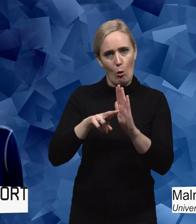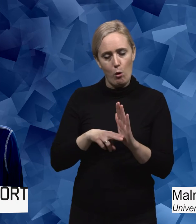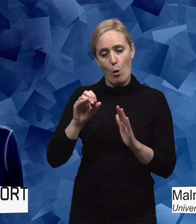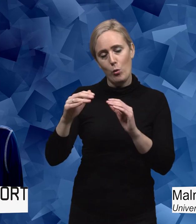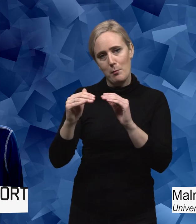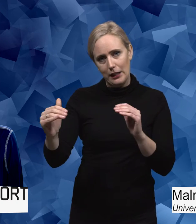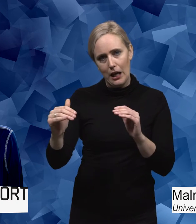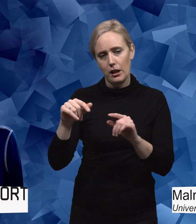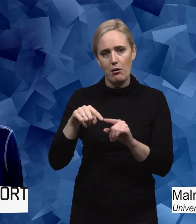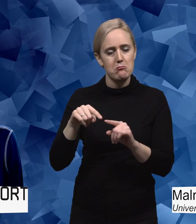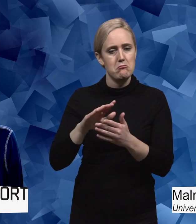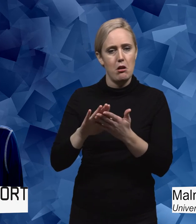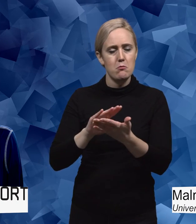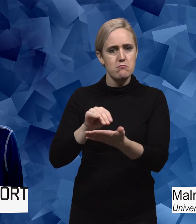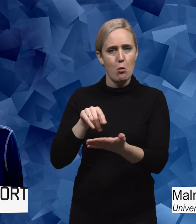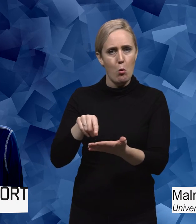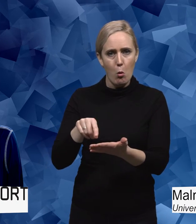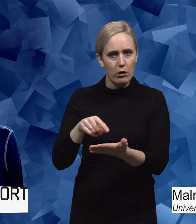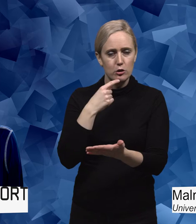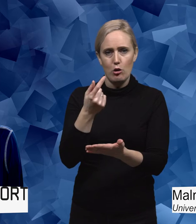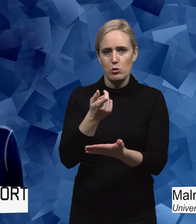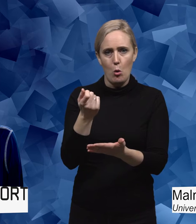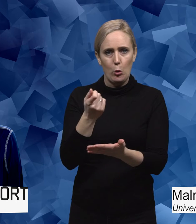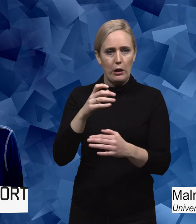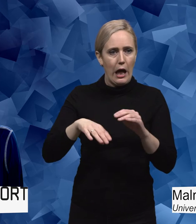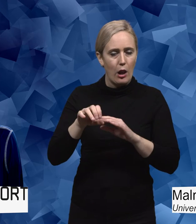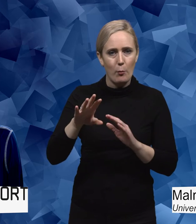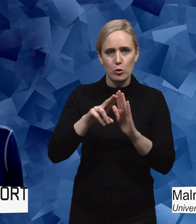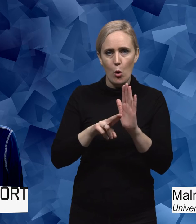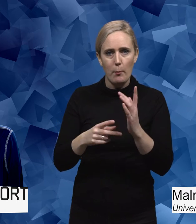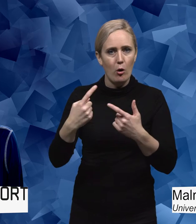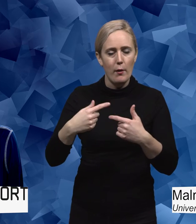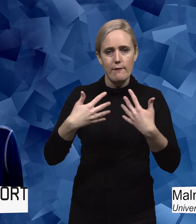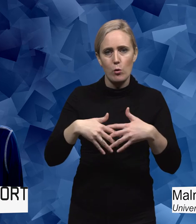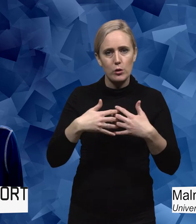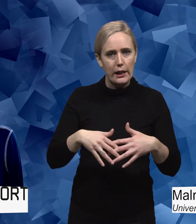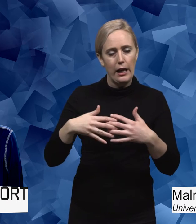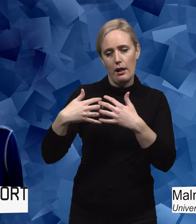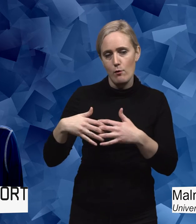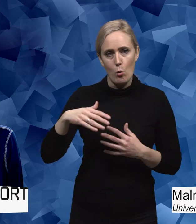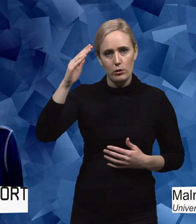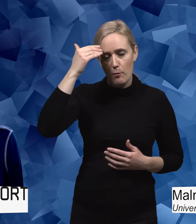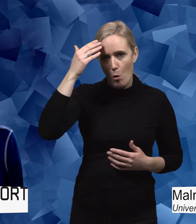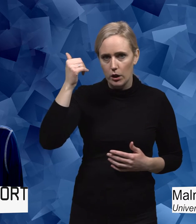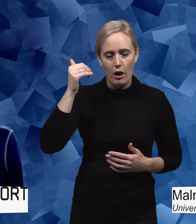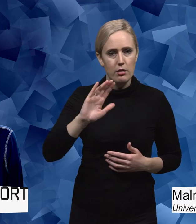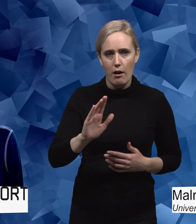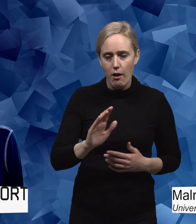nämndes det att det kunde handla om normer rörande funktionalitet och funktionsförmåga utan då man